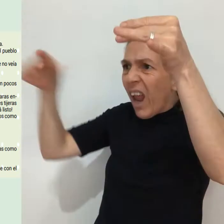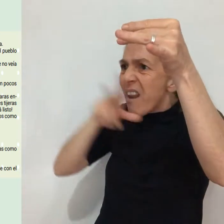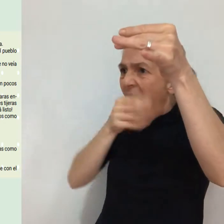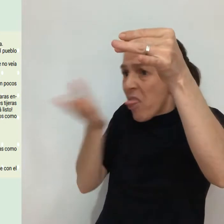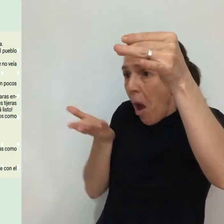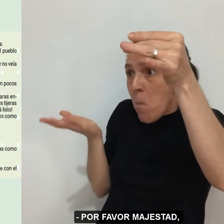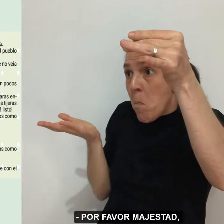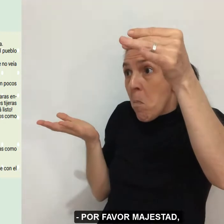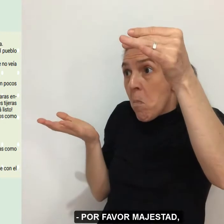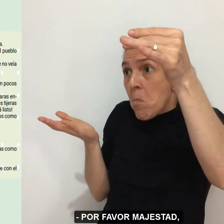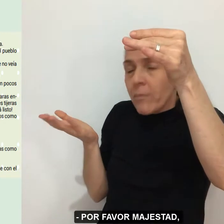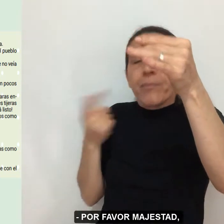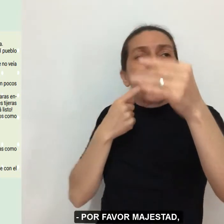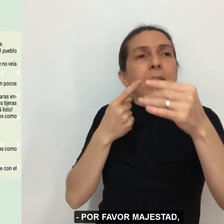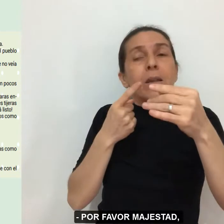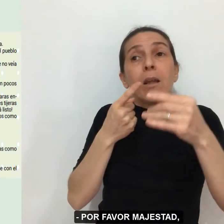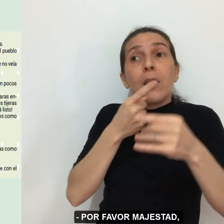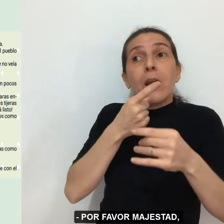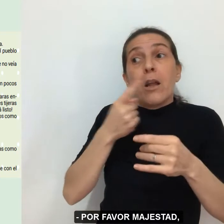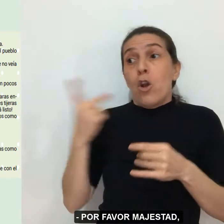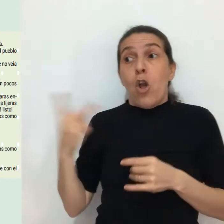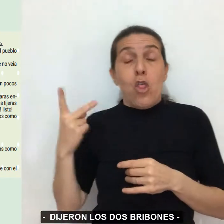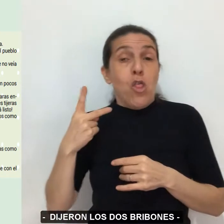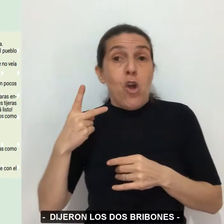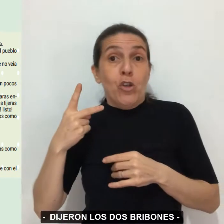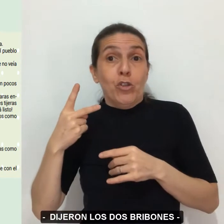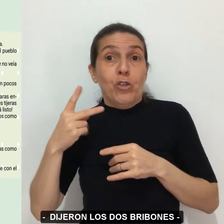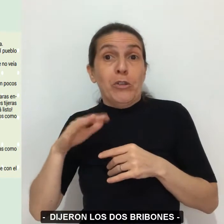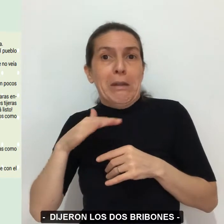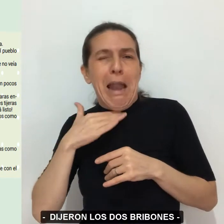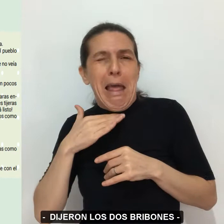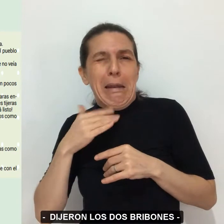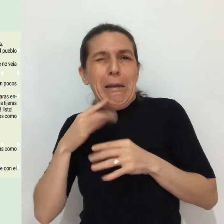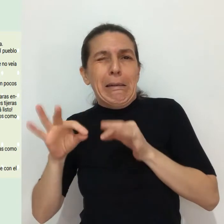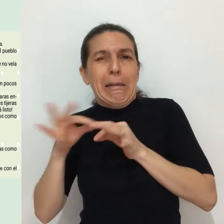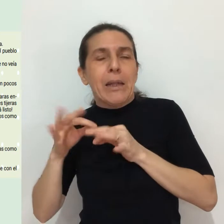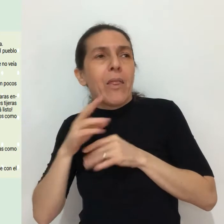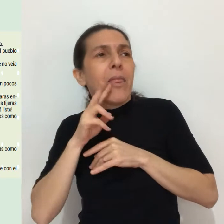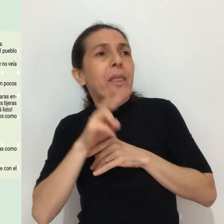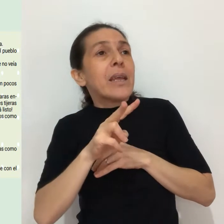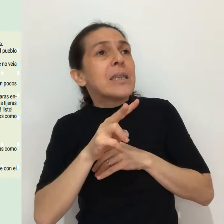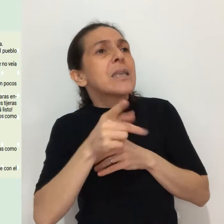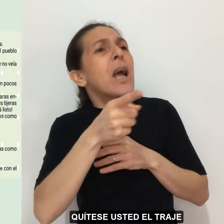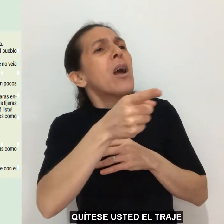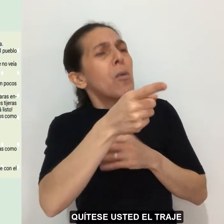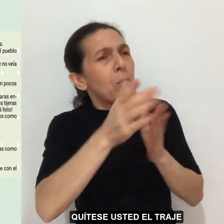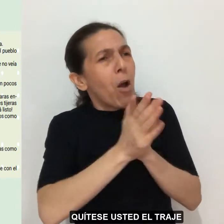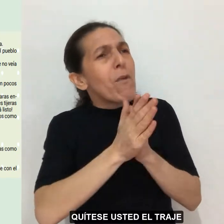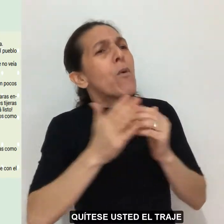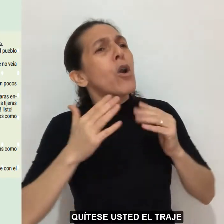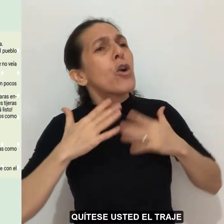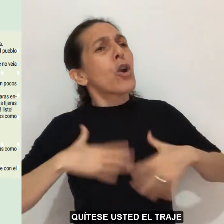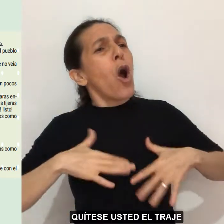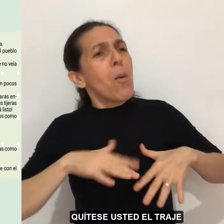—¡Por favor, majestad! —dijeron los dos bribones. —¡Quítese usted el traje